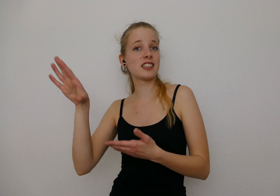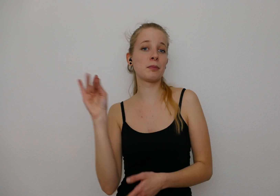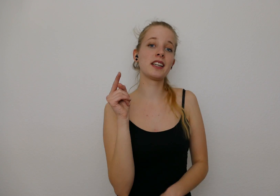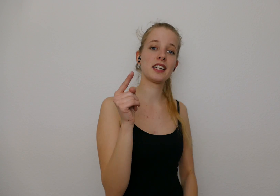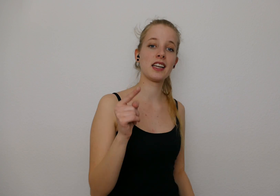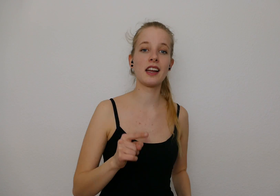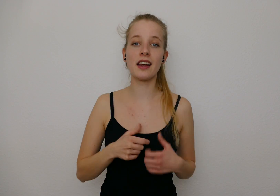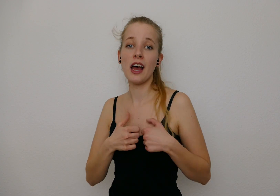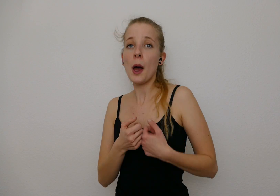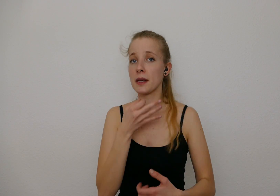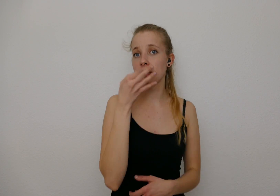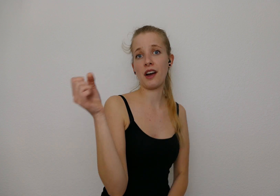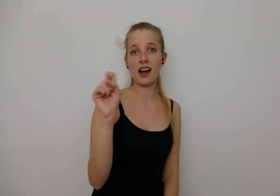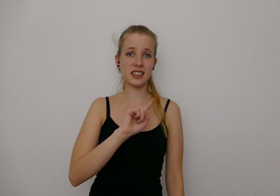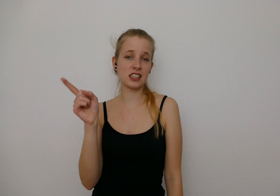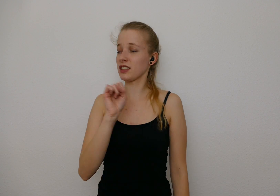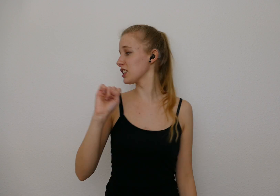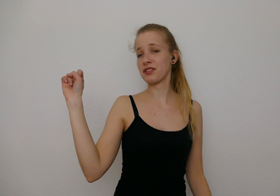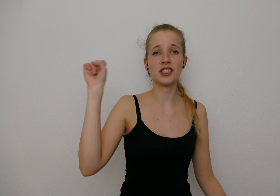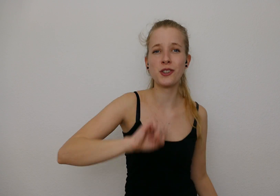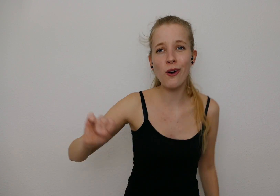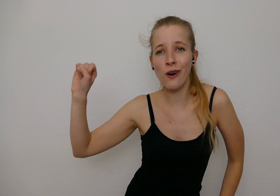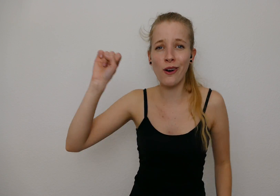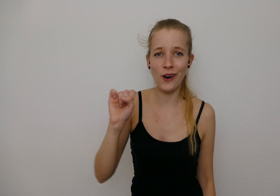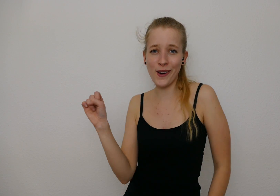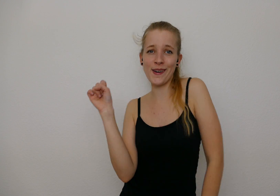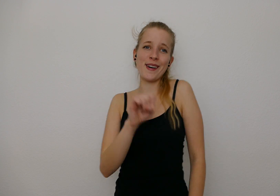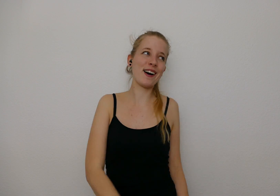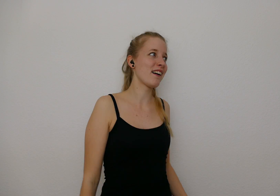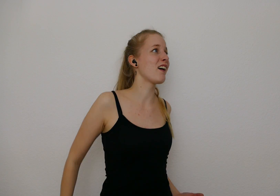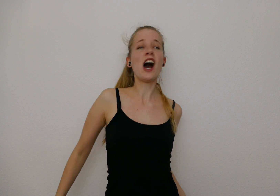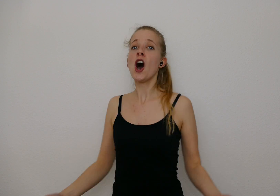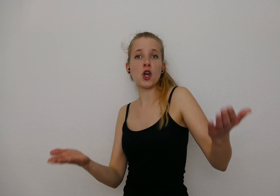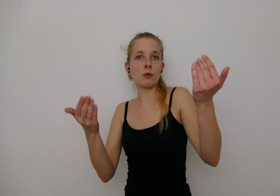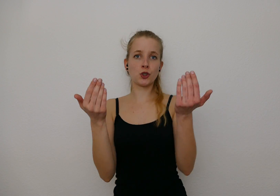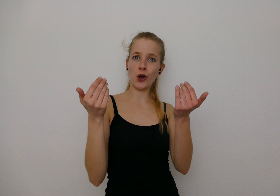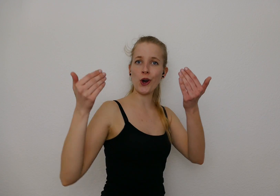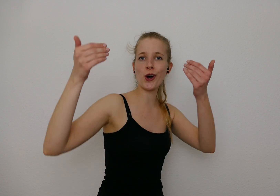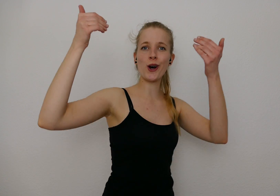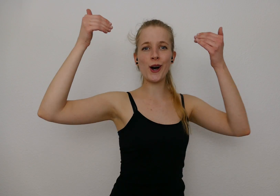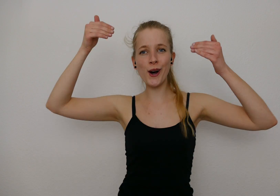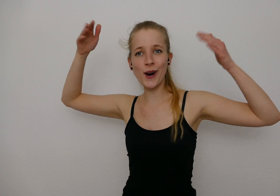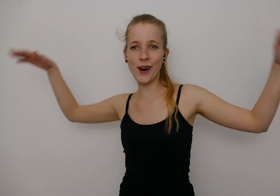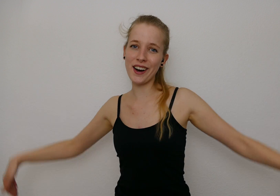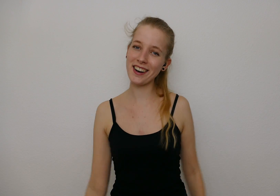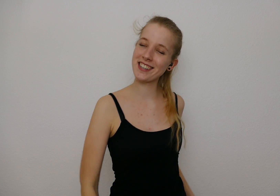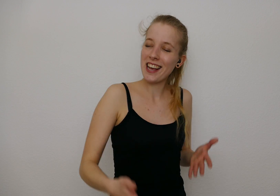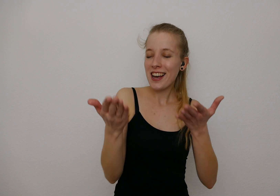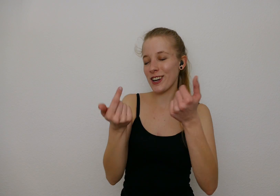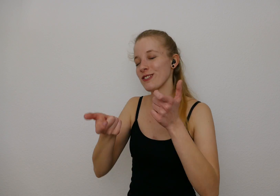mit dir Babe, frag mich wieso, komm schon, komm